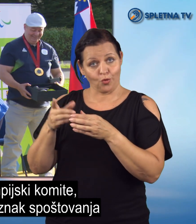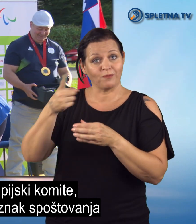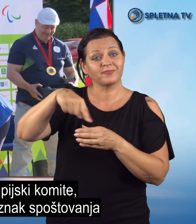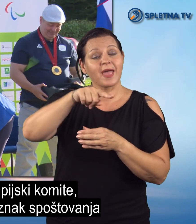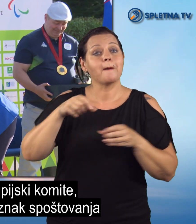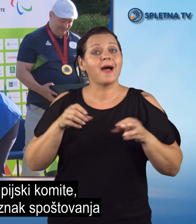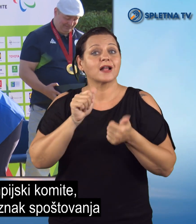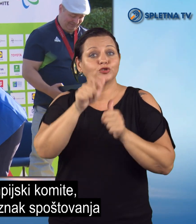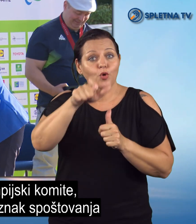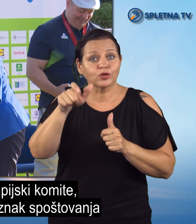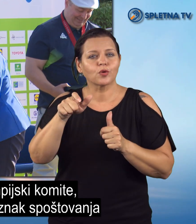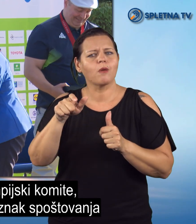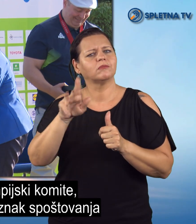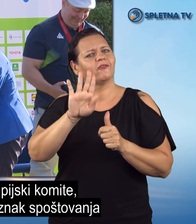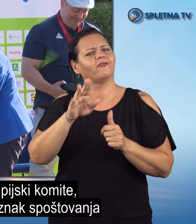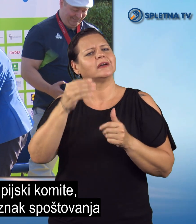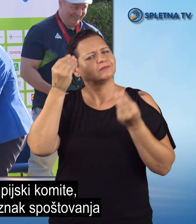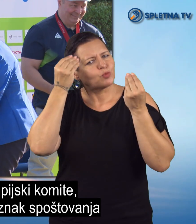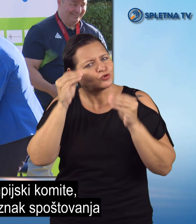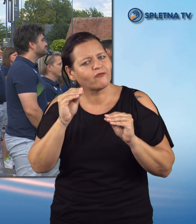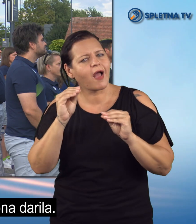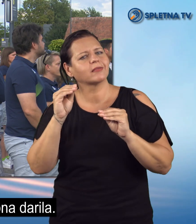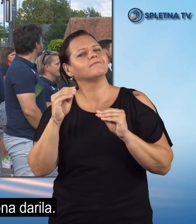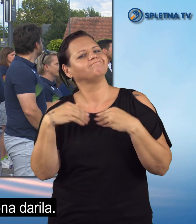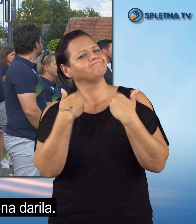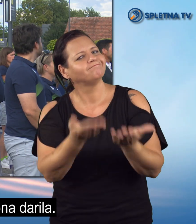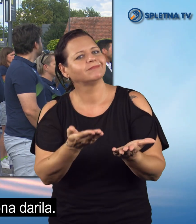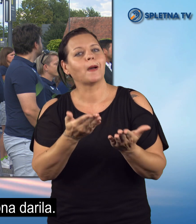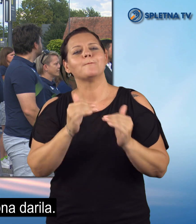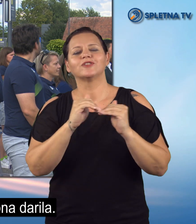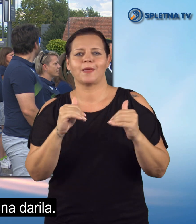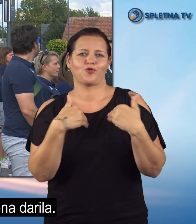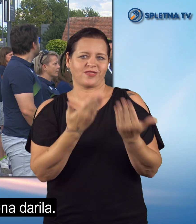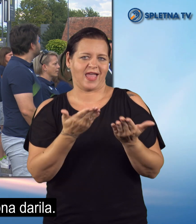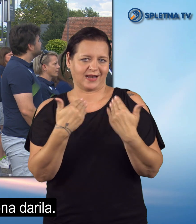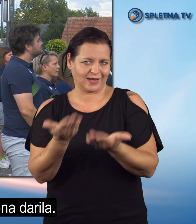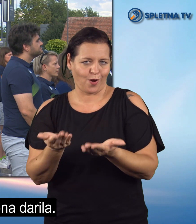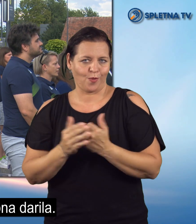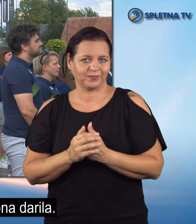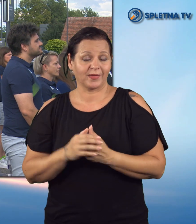komite, so parašportnikom v znak spoštovanja podarili posebna darila.